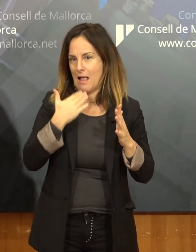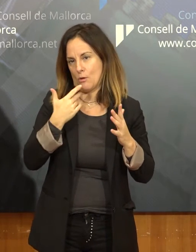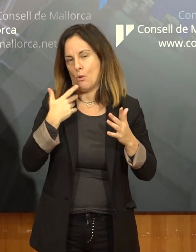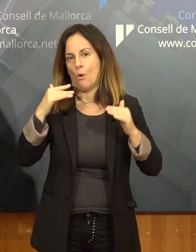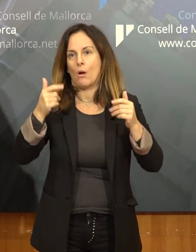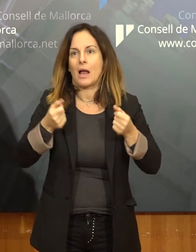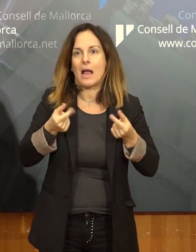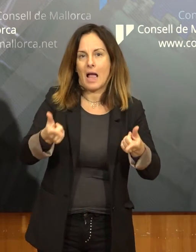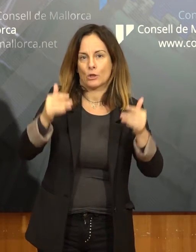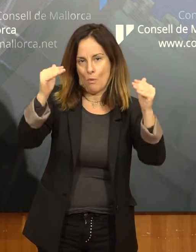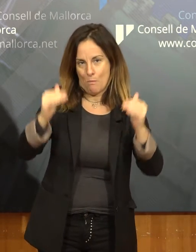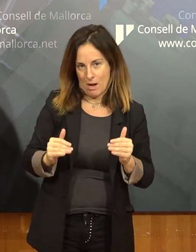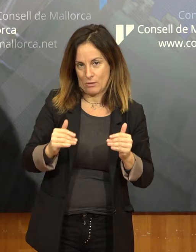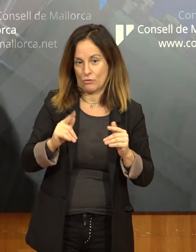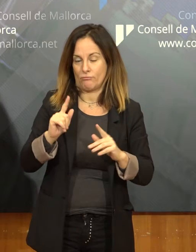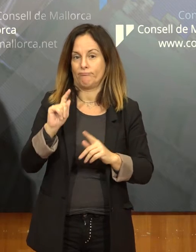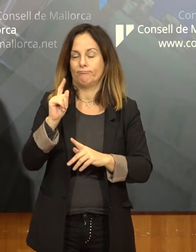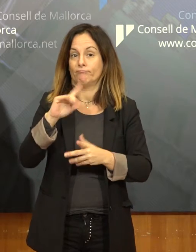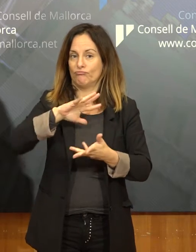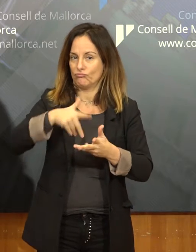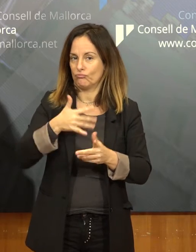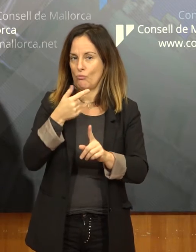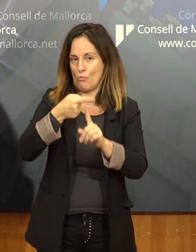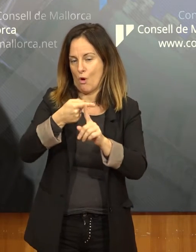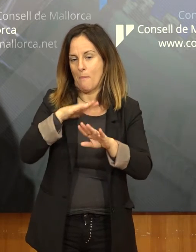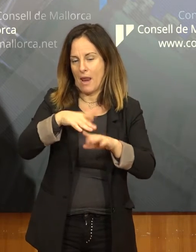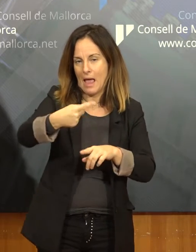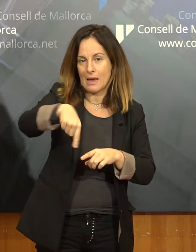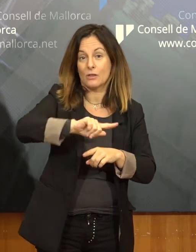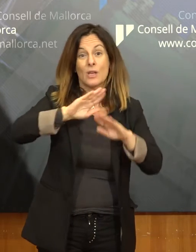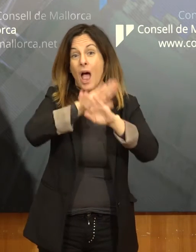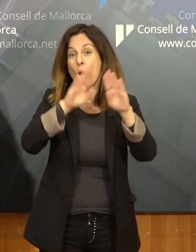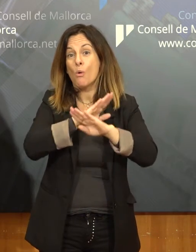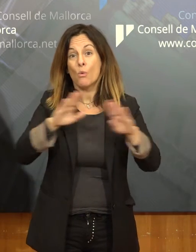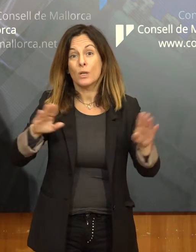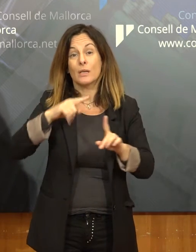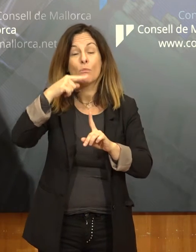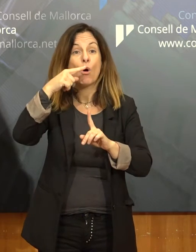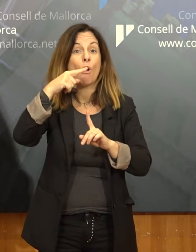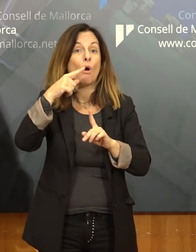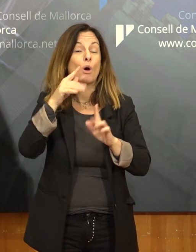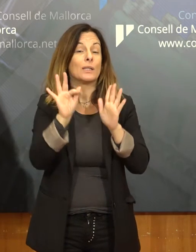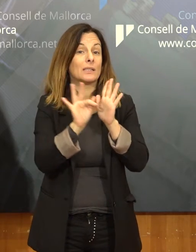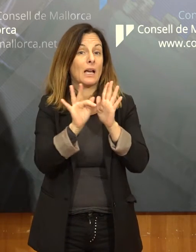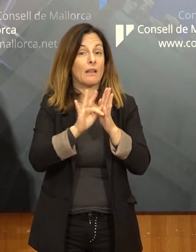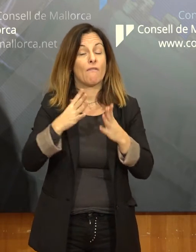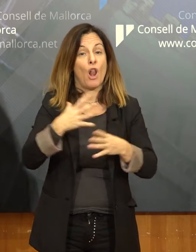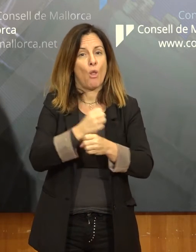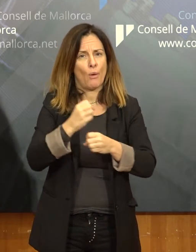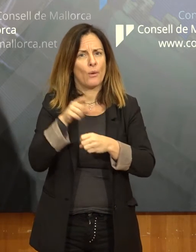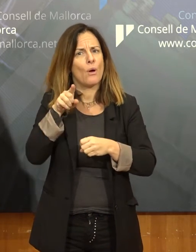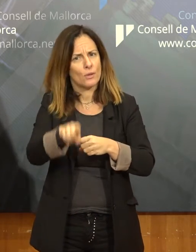costos. Finalment, la tarifa de jots és l'única que puja, passa de 81